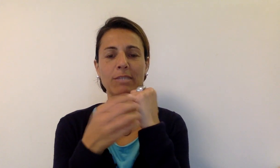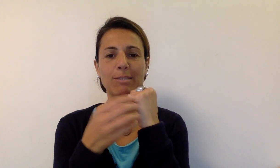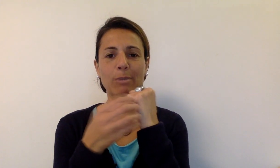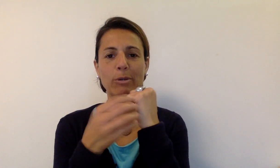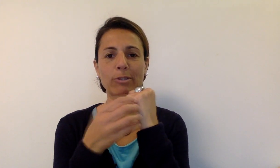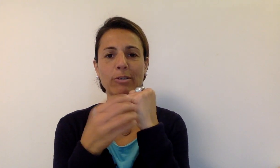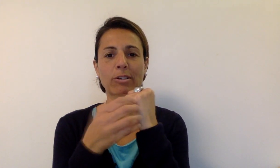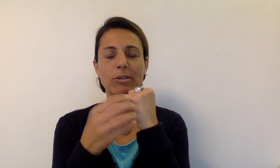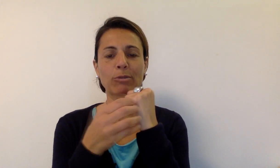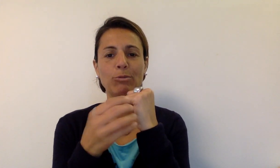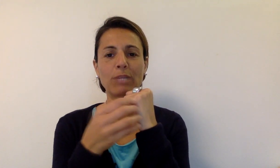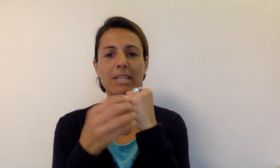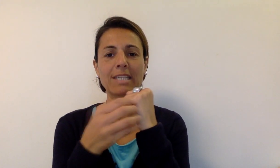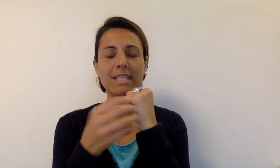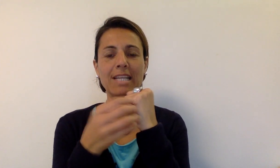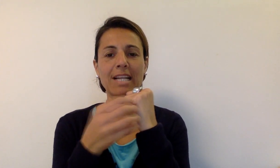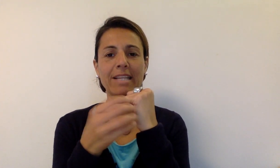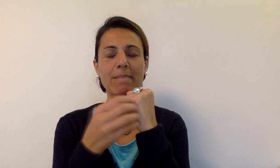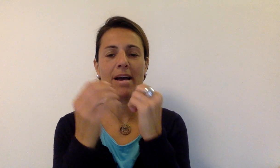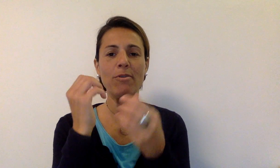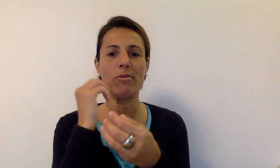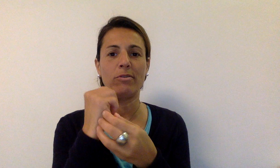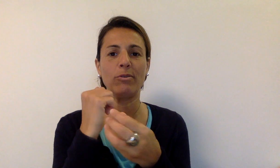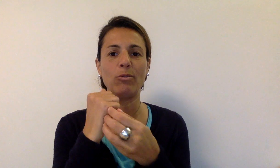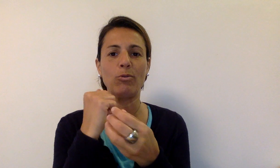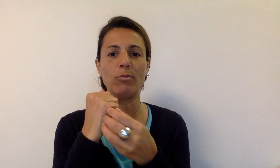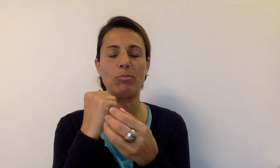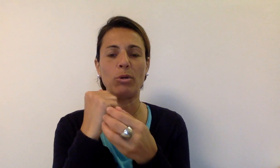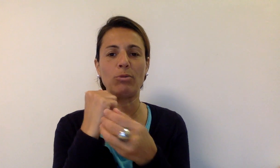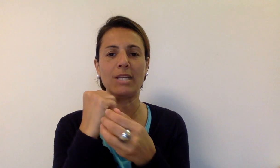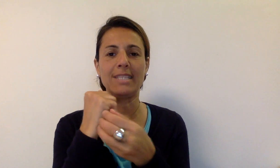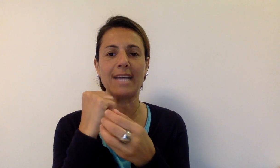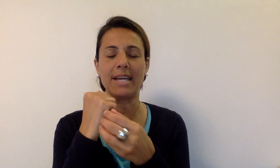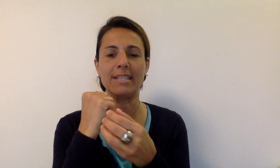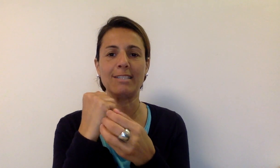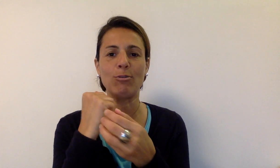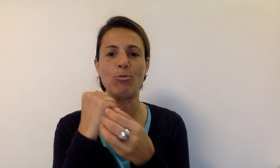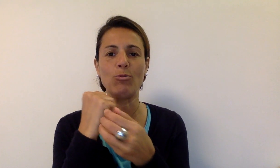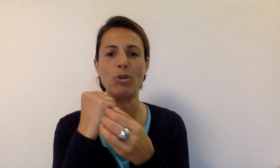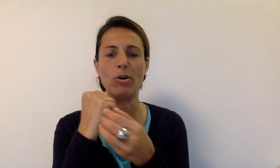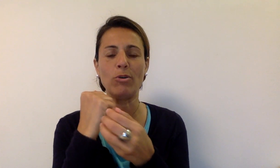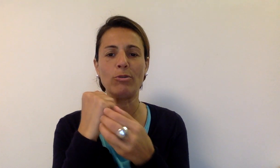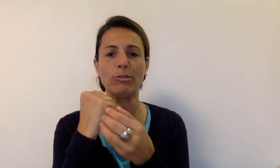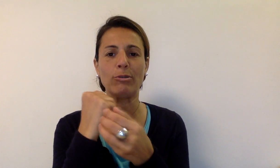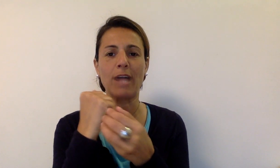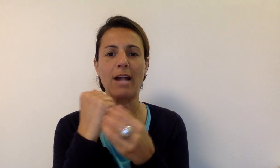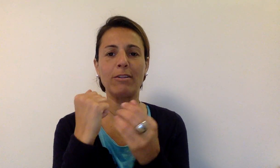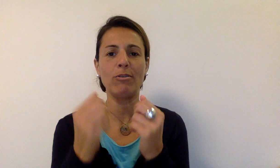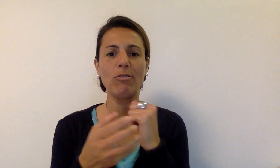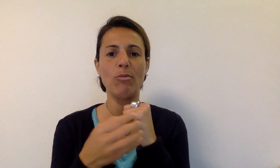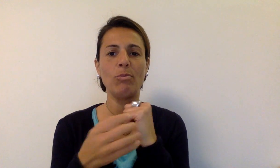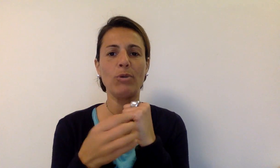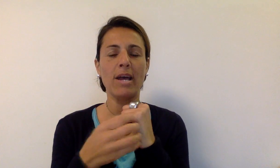questo modo con tutte le dita dell'altra mano puoi utilizzare solo uno o solo l'altro oppure